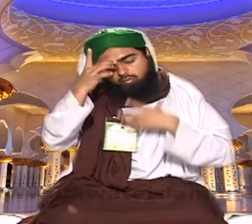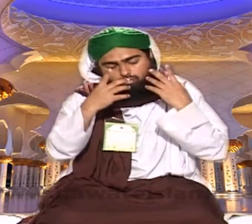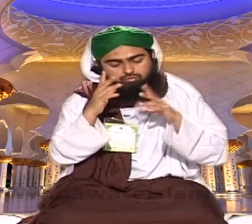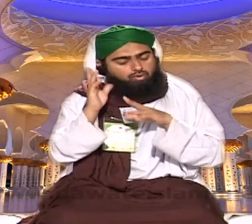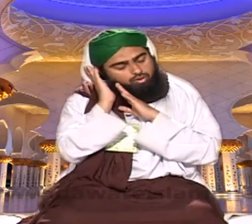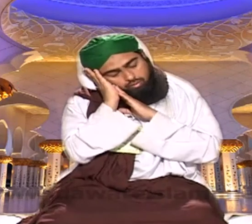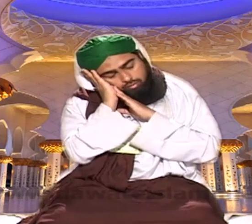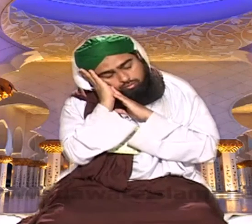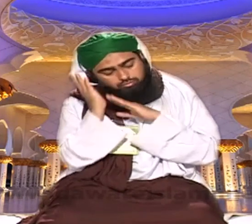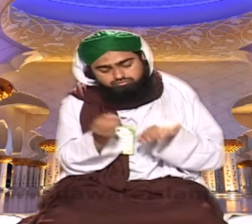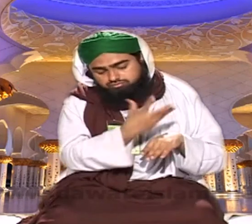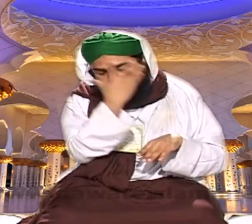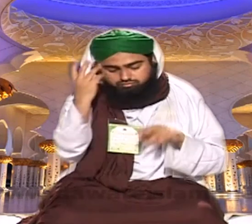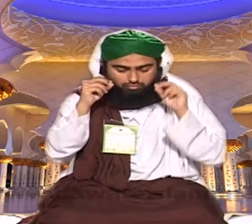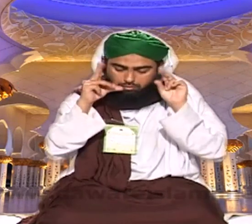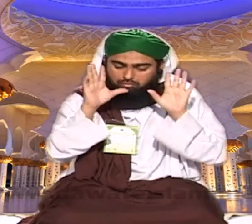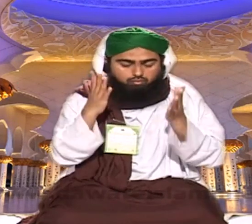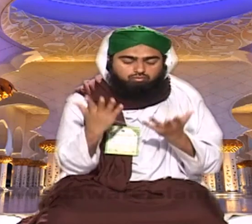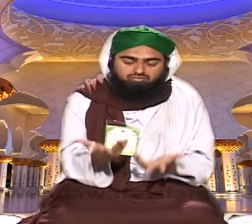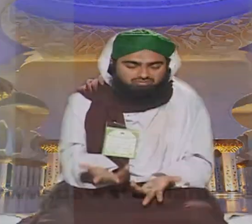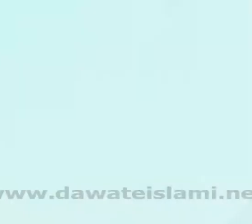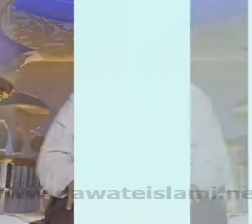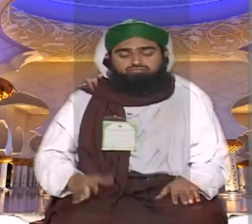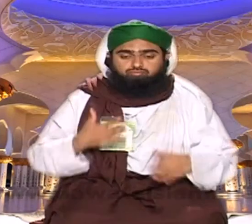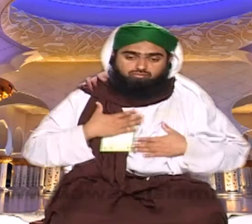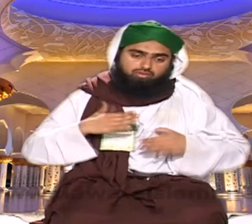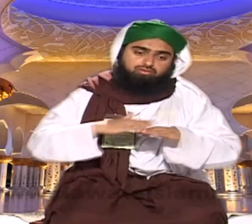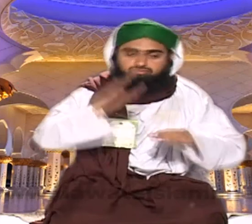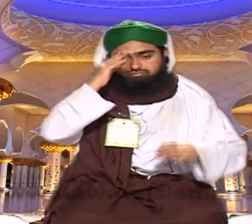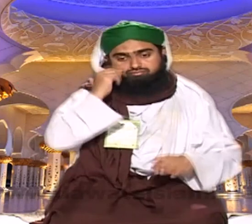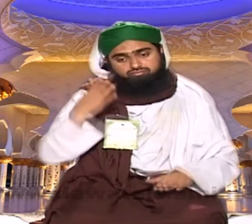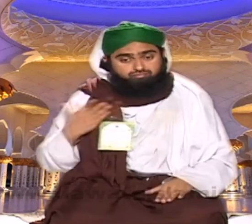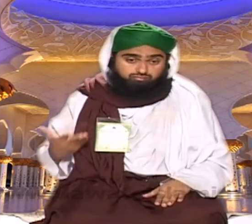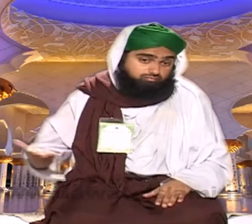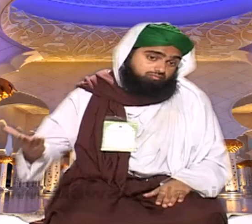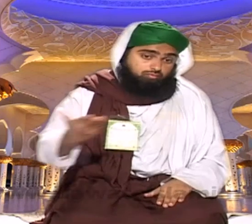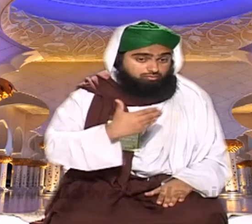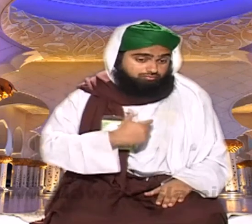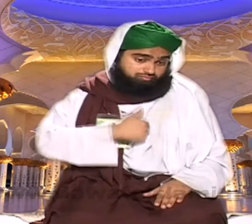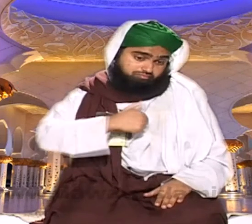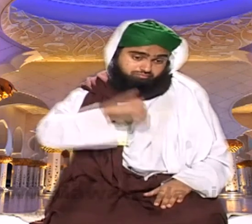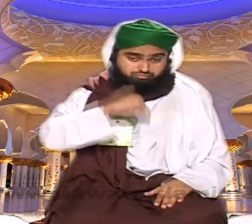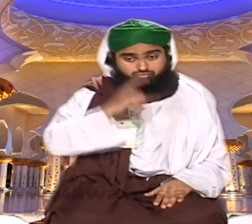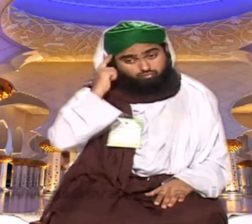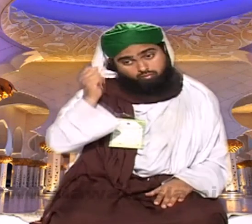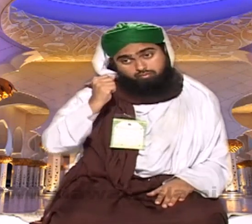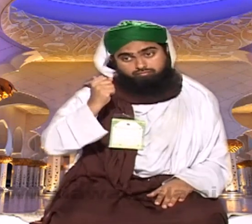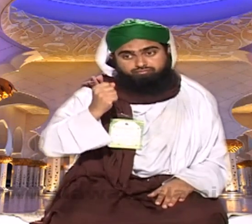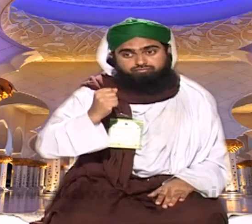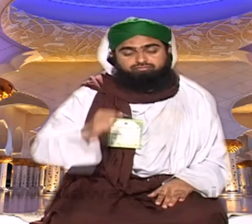احساس جاتا رہتا ہے آنکھ نہیں کھلتی تو میرے سلامی بھائیو آپ بھی اپنے دن میں یہ بات جمع دیں